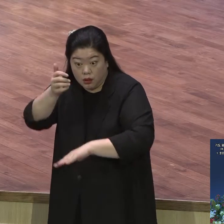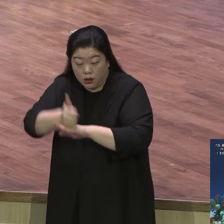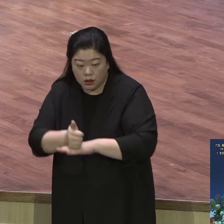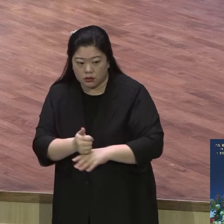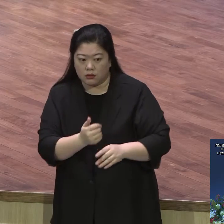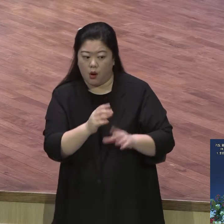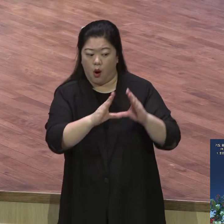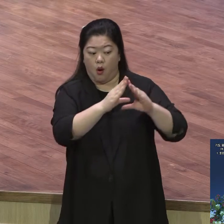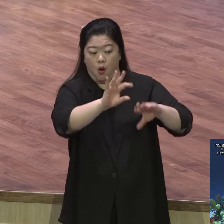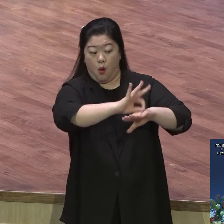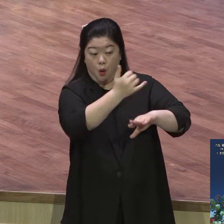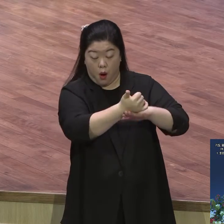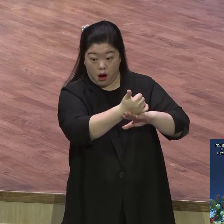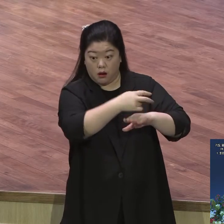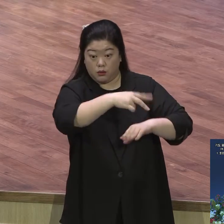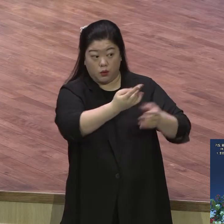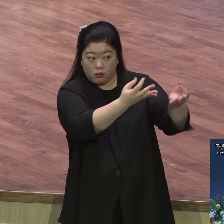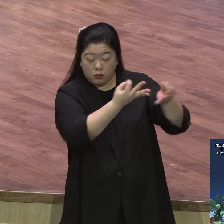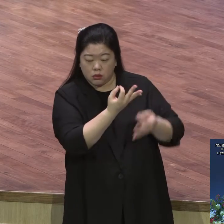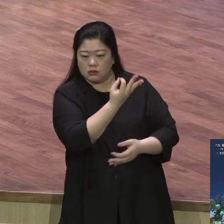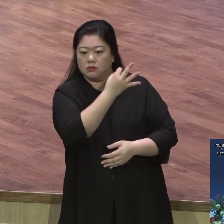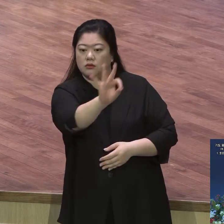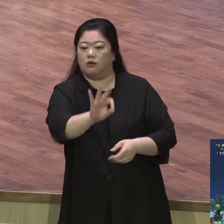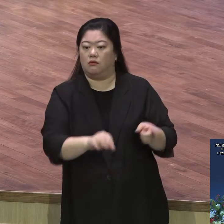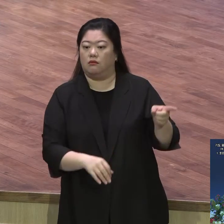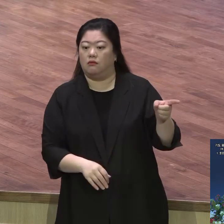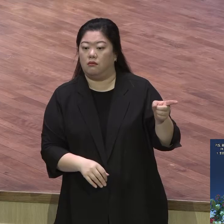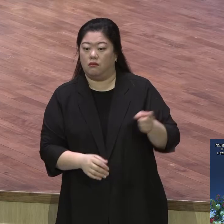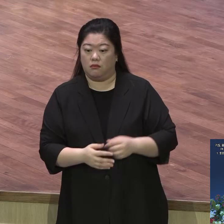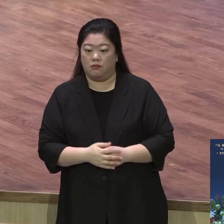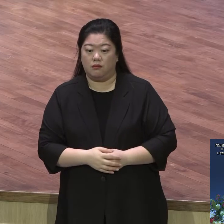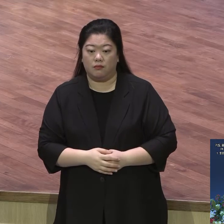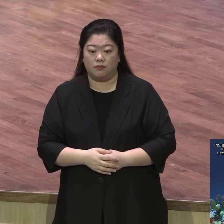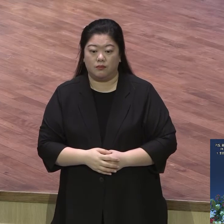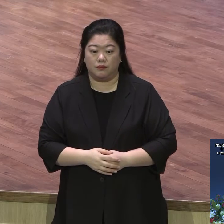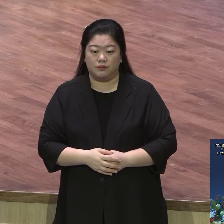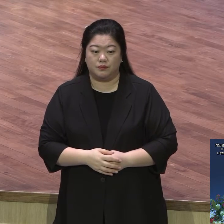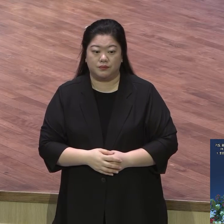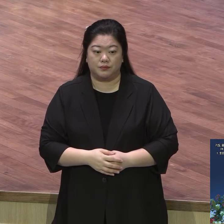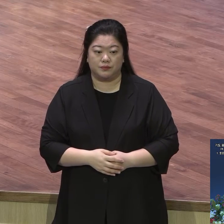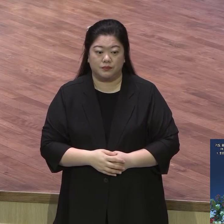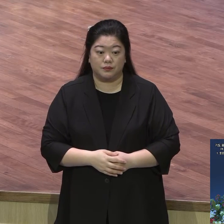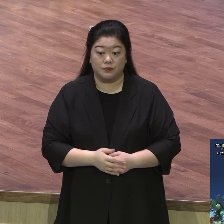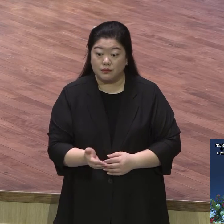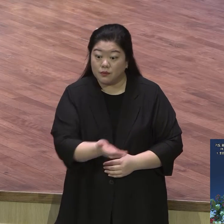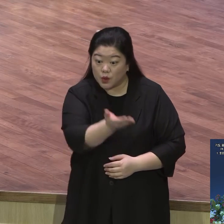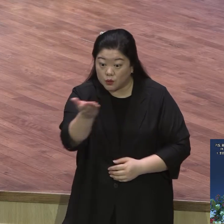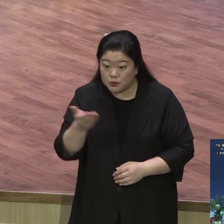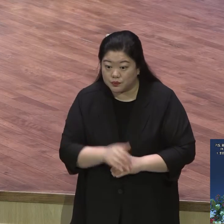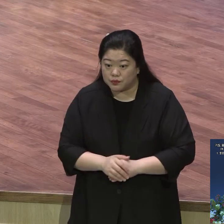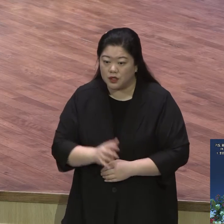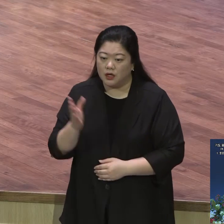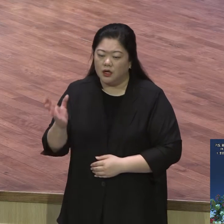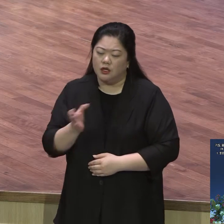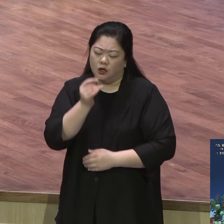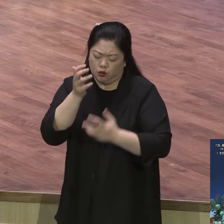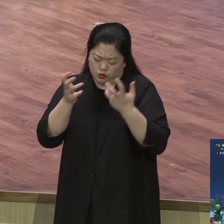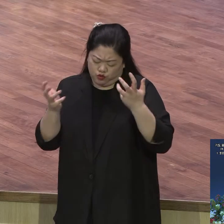그래서 성령에 충만한 사람은요 성공할 수밖에 없어요 성공하라고 아니에요 그렇게 될